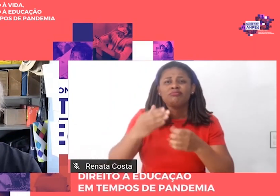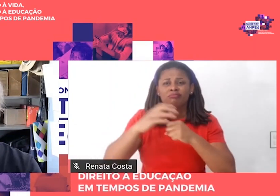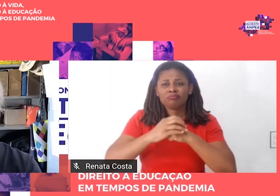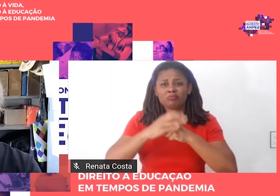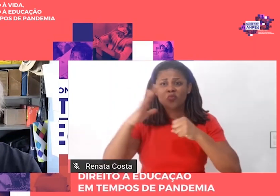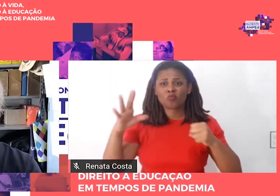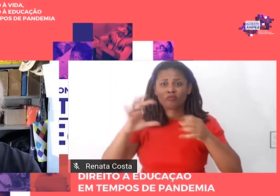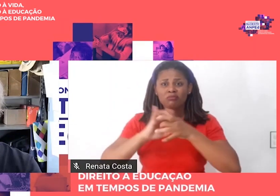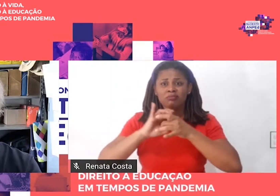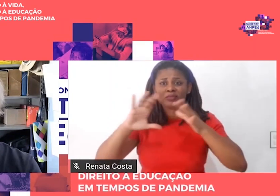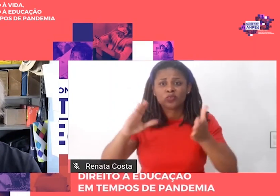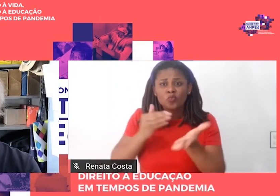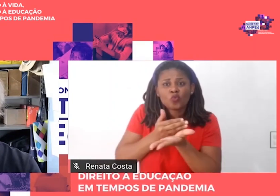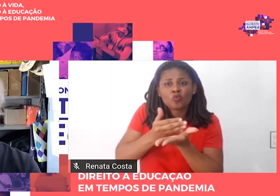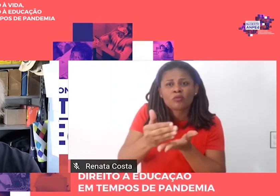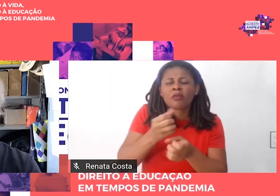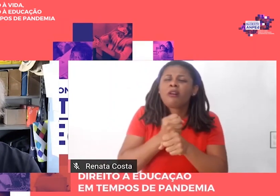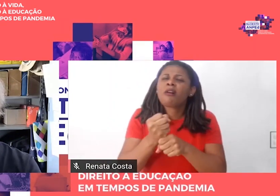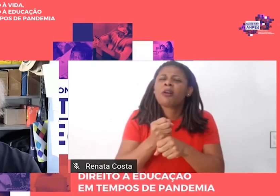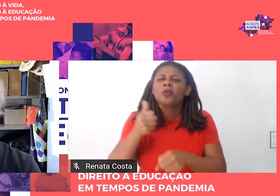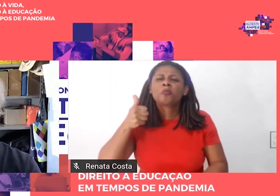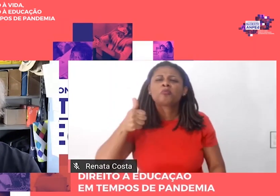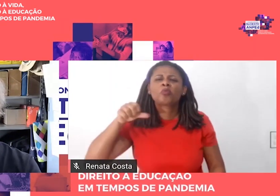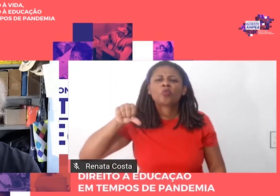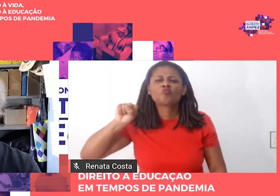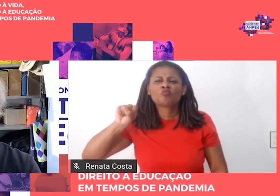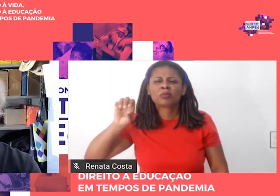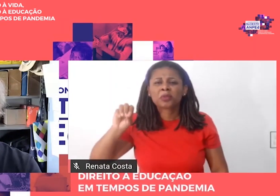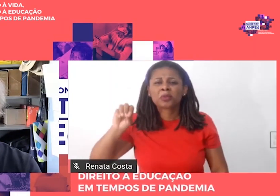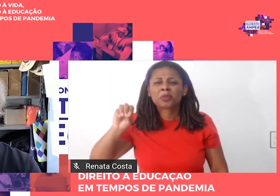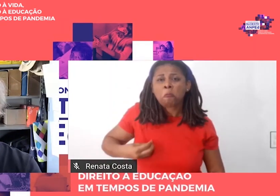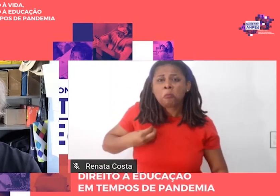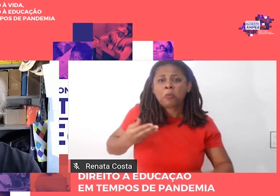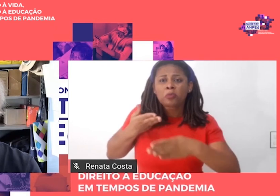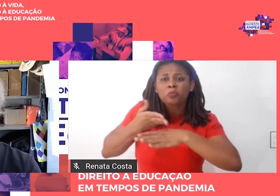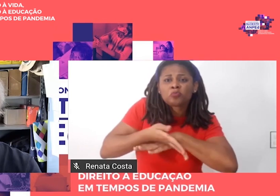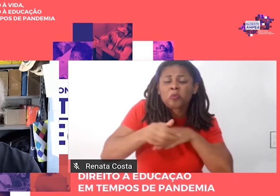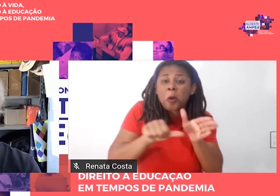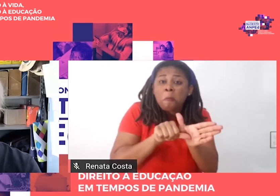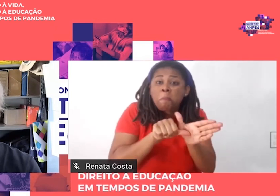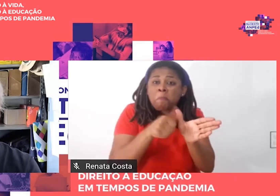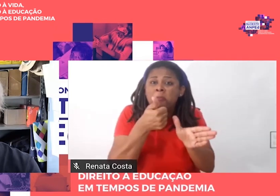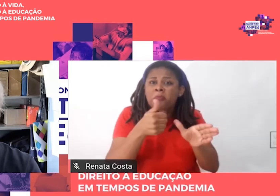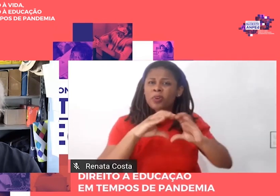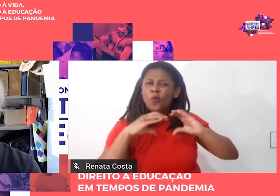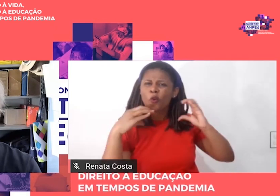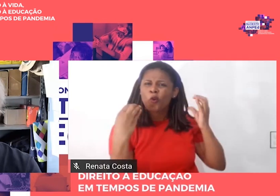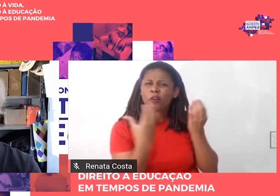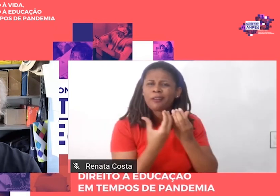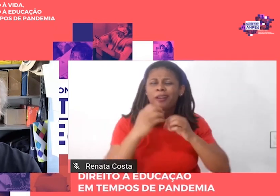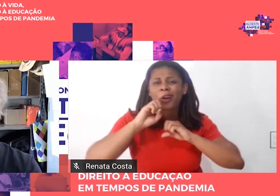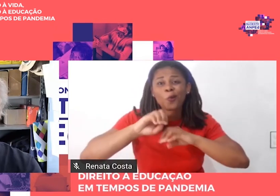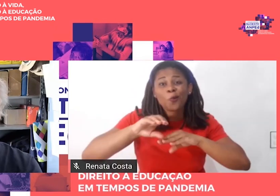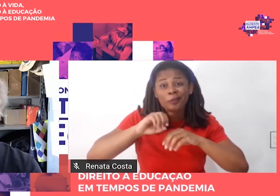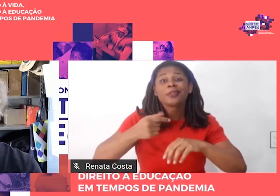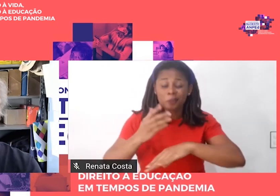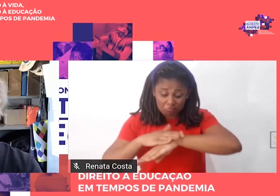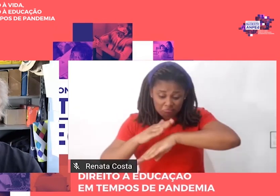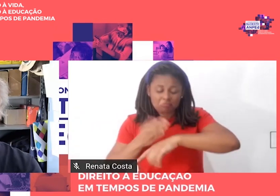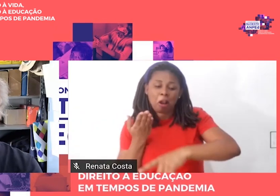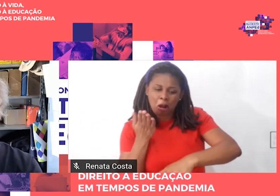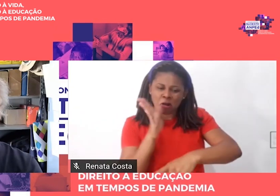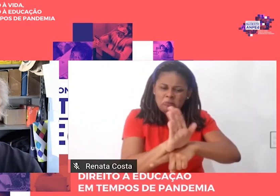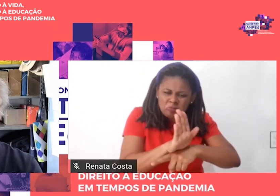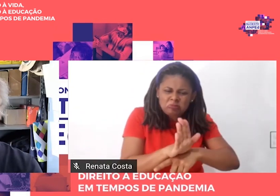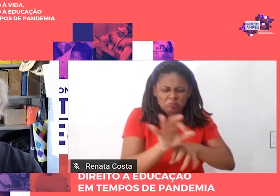quando ele participou da primeira conferência brasileira de educação que ajudou a conceber e organizar. Logo